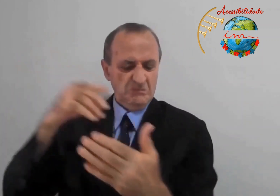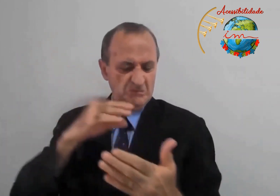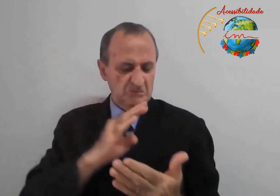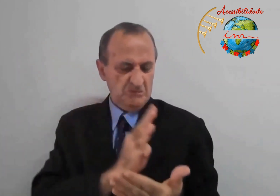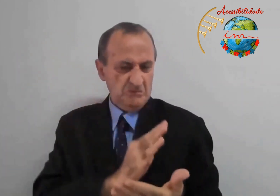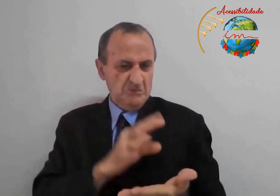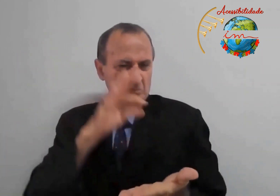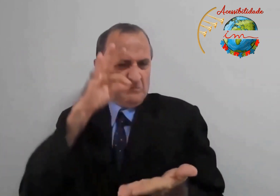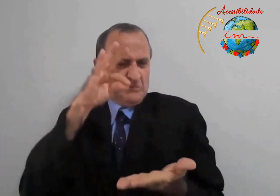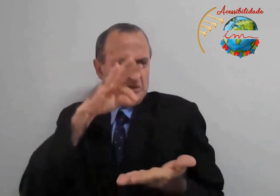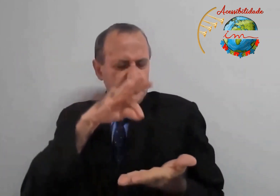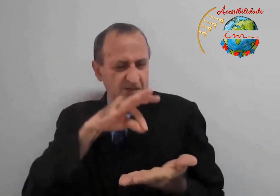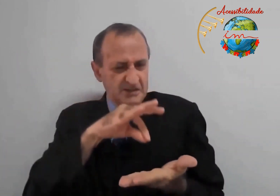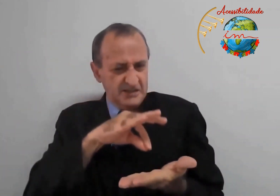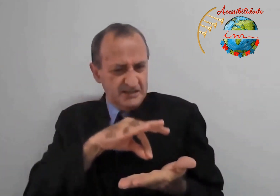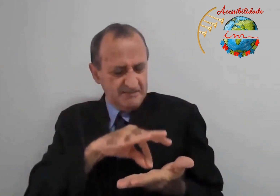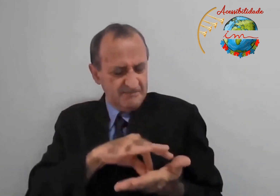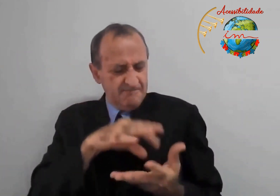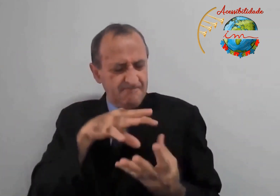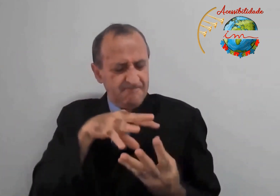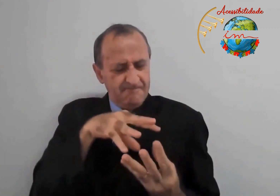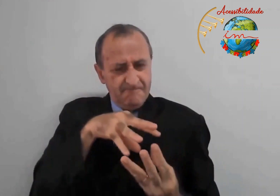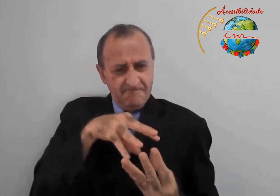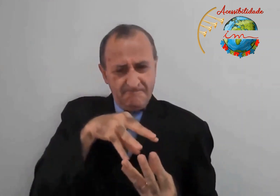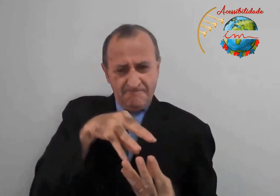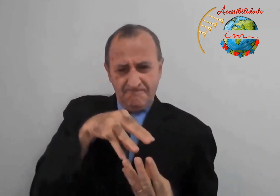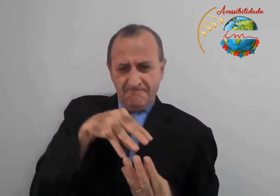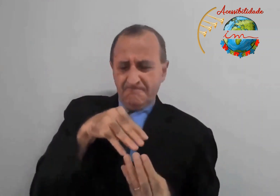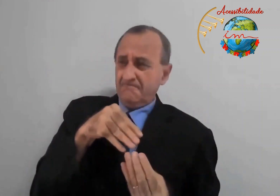coração, de toda tua alma.